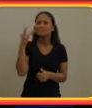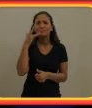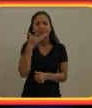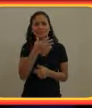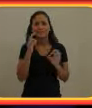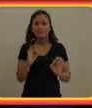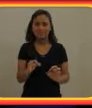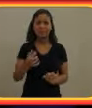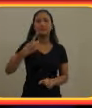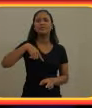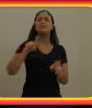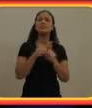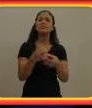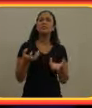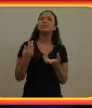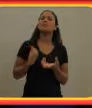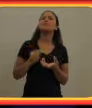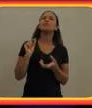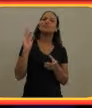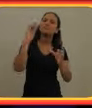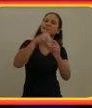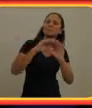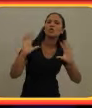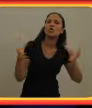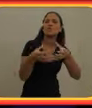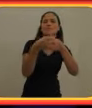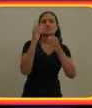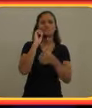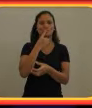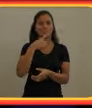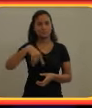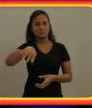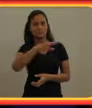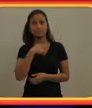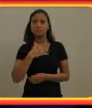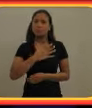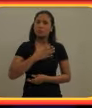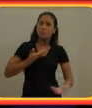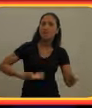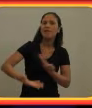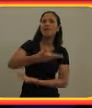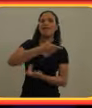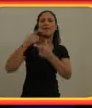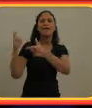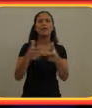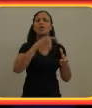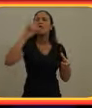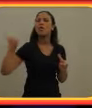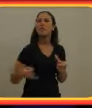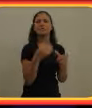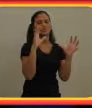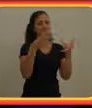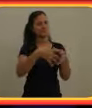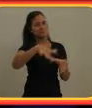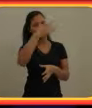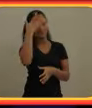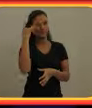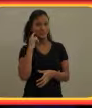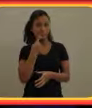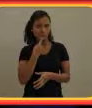nós, que também fazemos parte da comunidade surda, nós gostamos de compartilhar esses espaços e essas